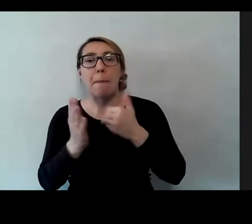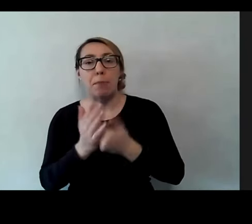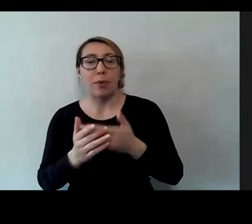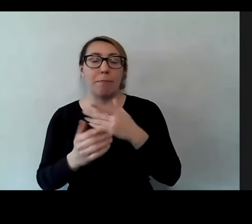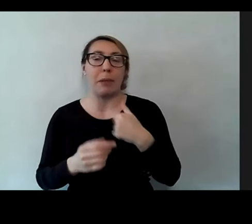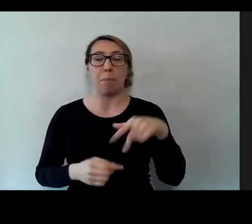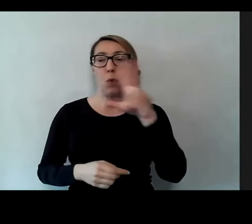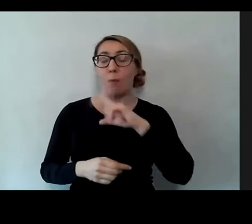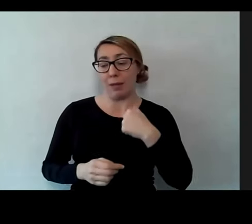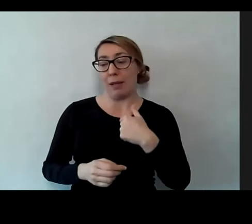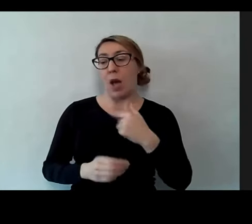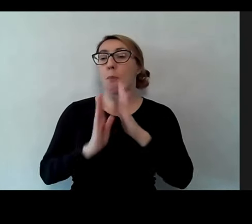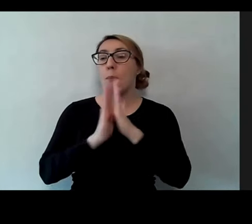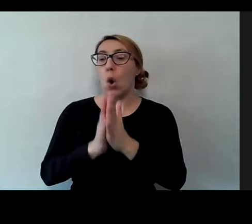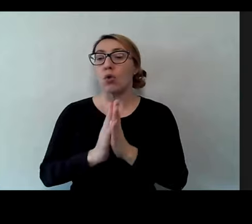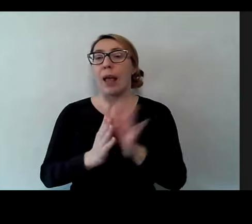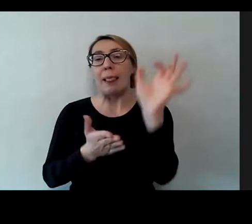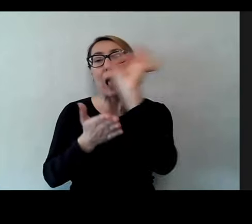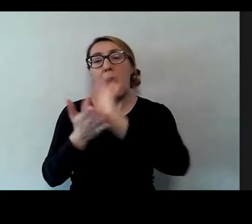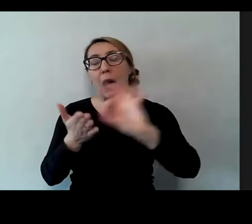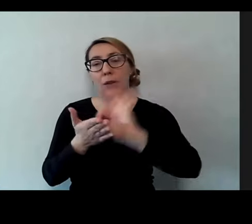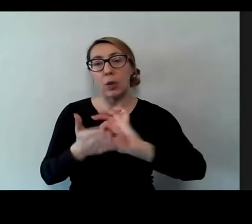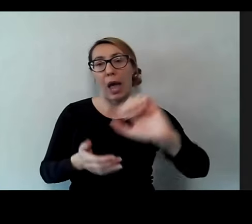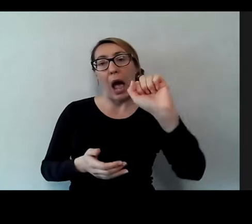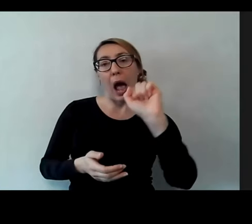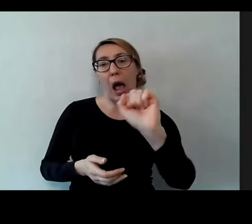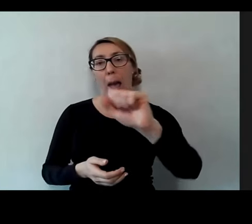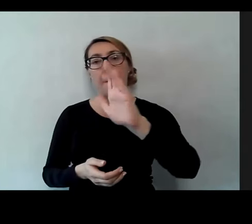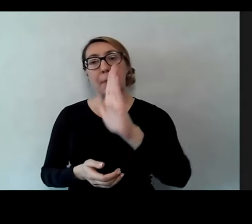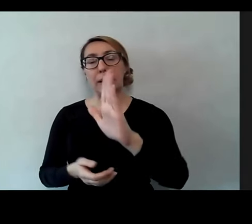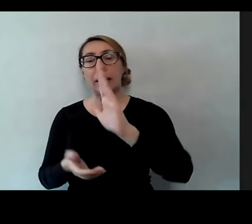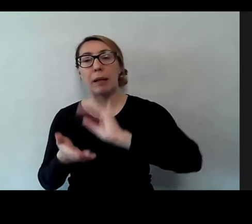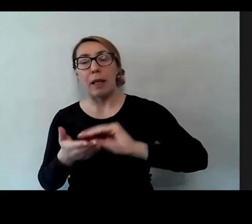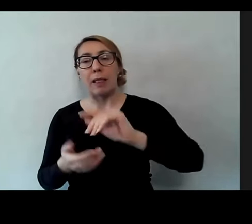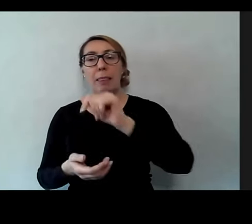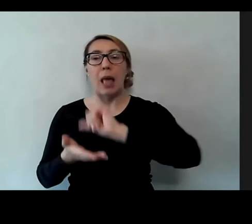napisz swoje imię.